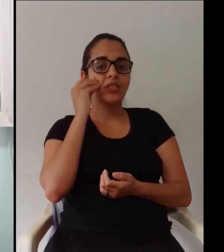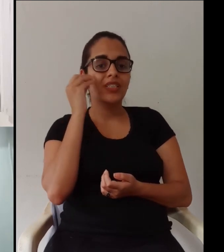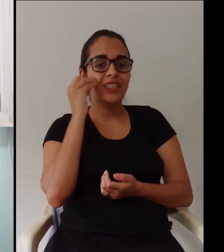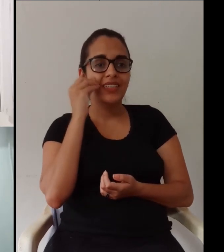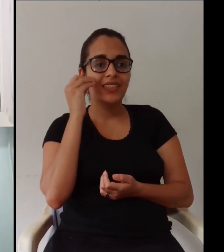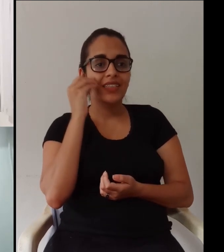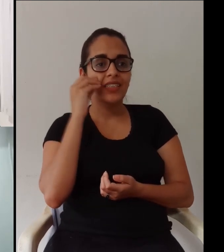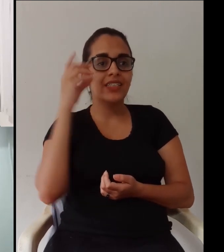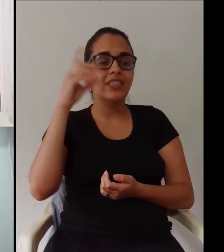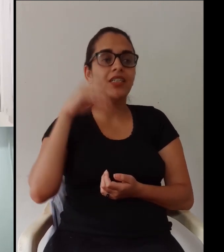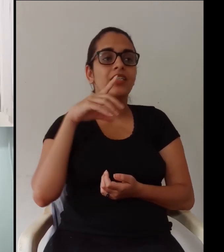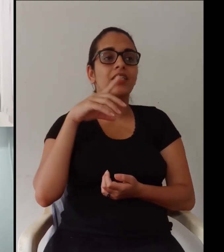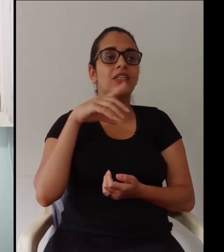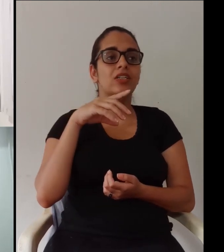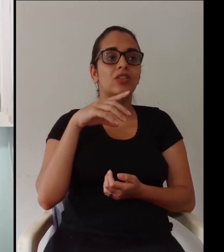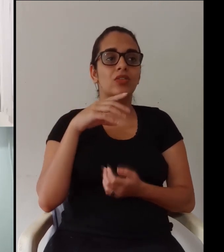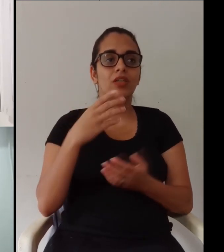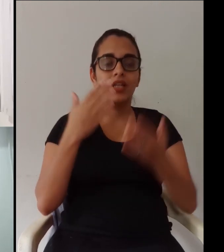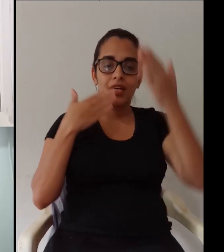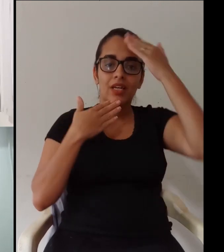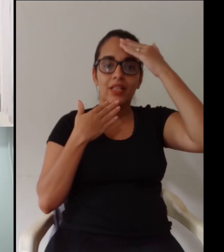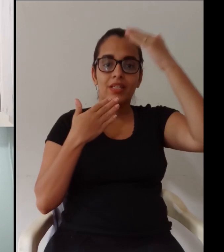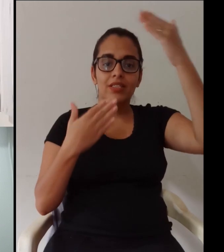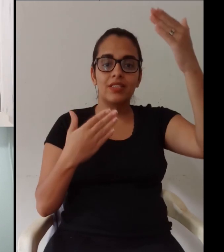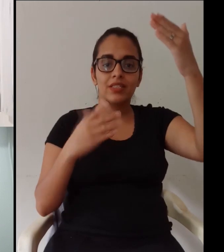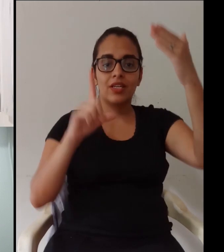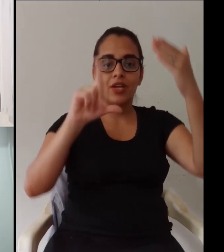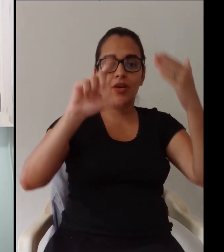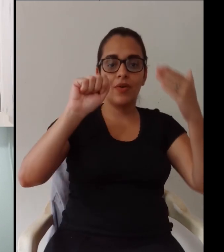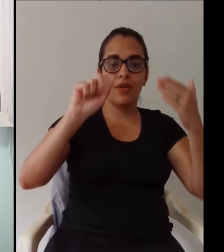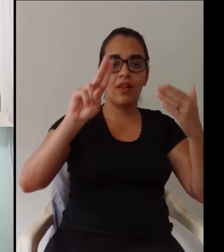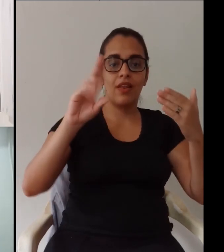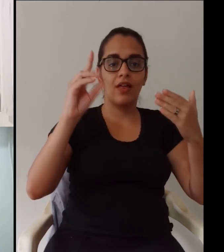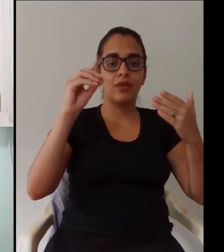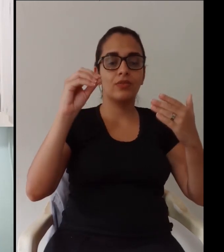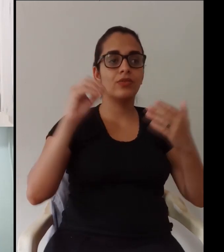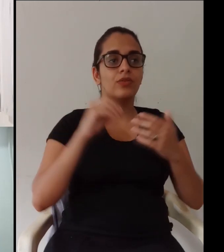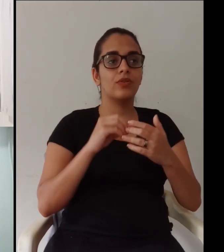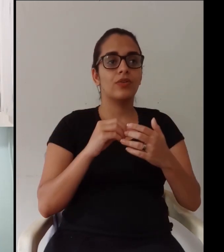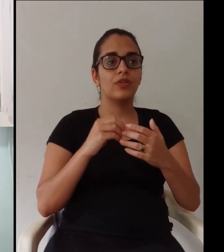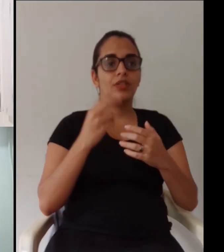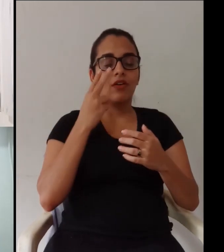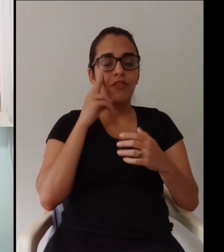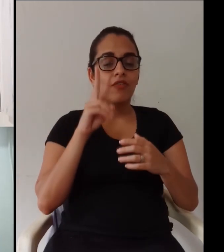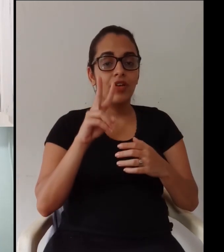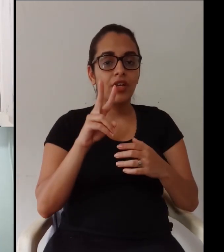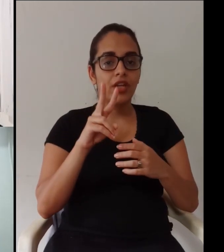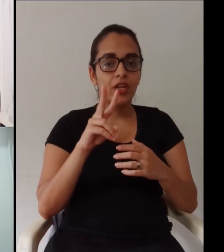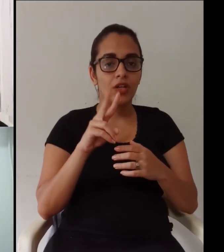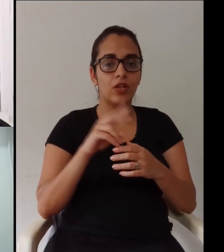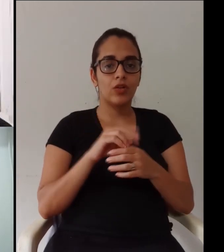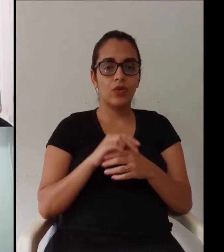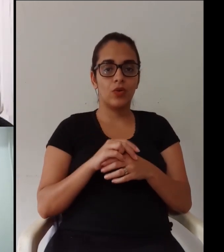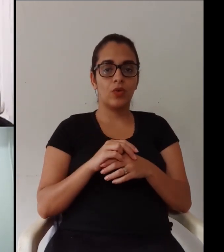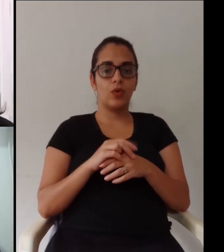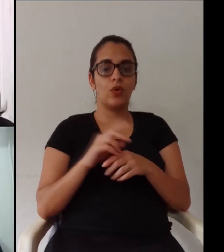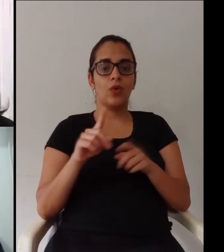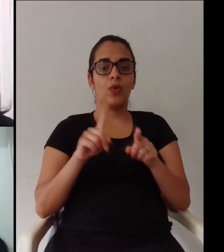era isso Dani era isso Mariela eu estou tentando acompanhar os chats quero